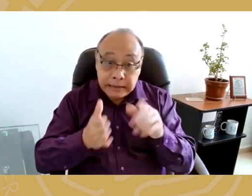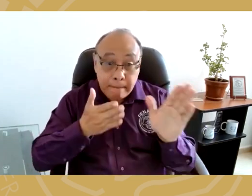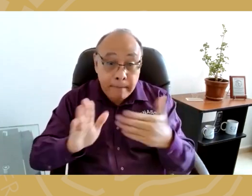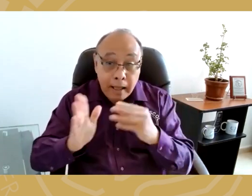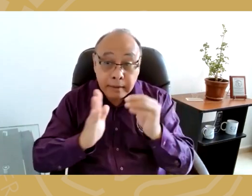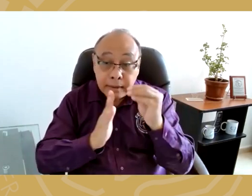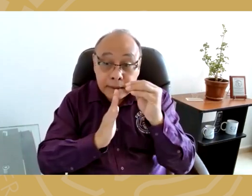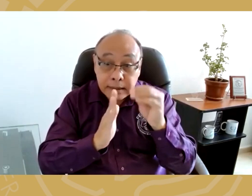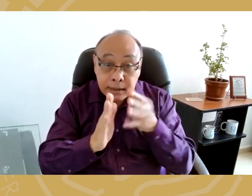el presupuesto del mismo plan.